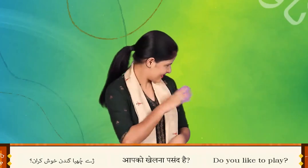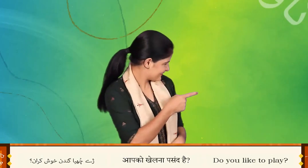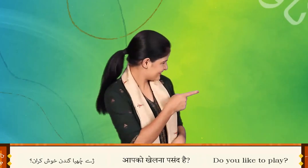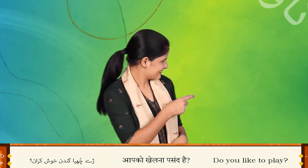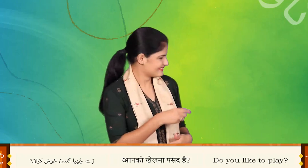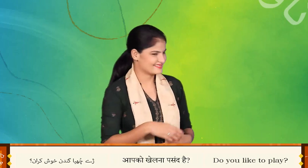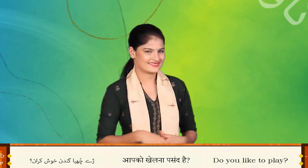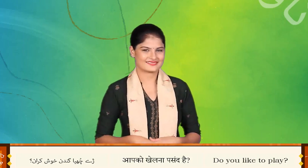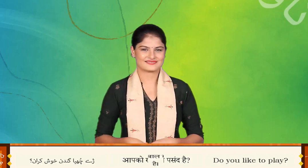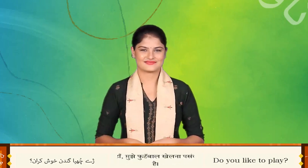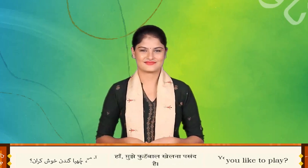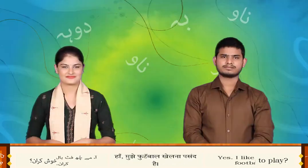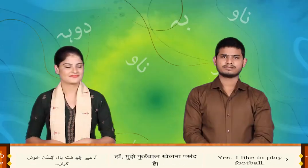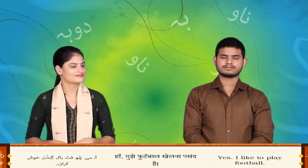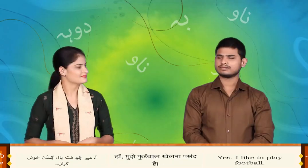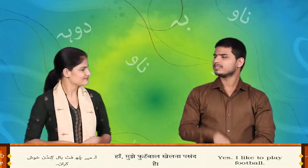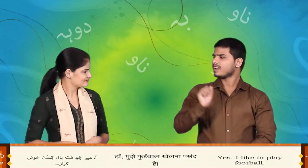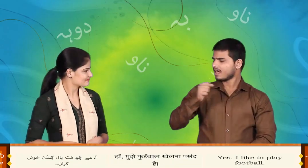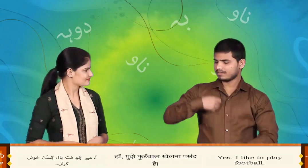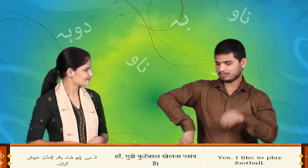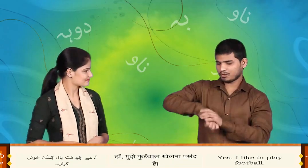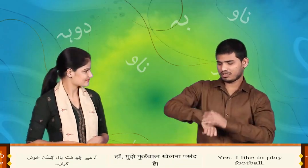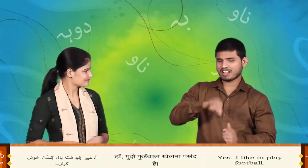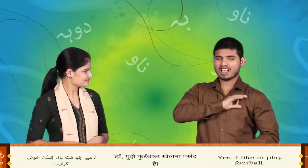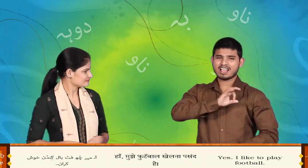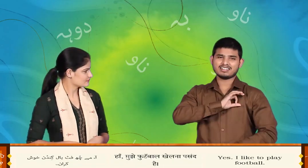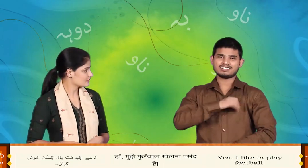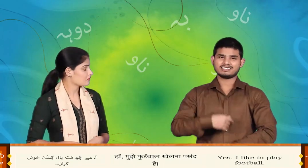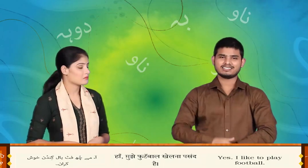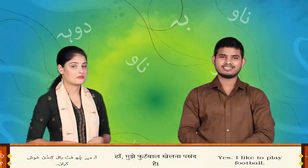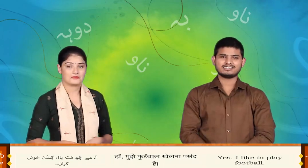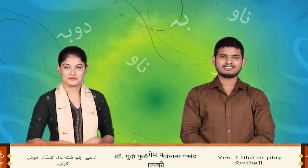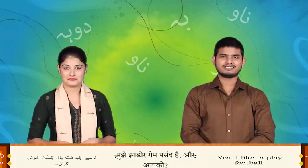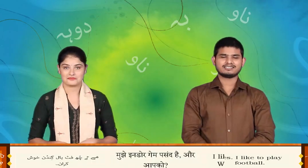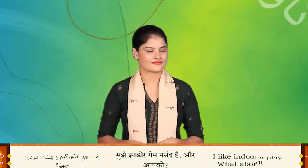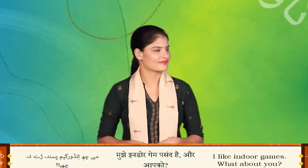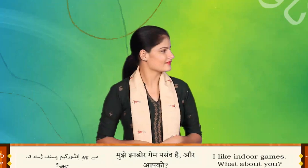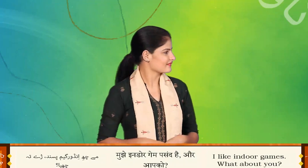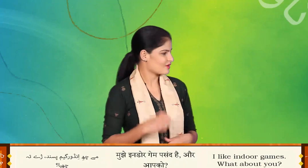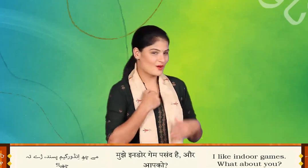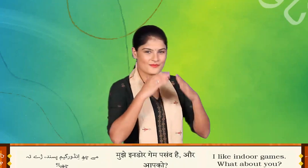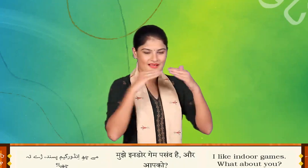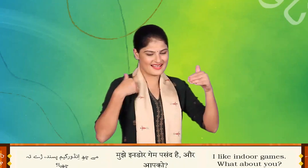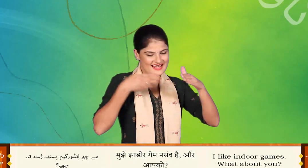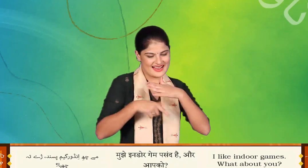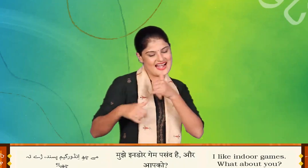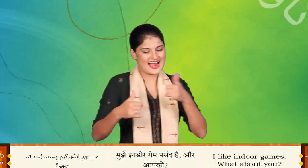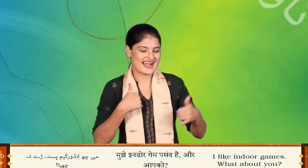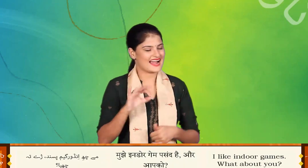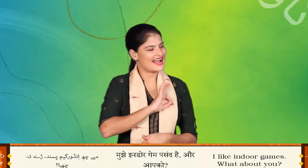खुष करान? आ, में चो फुटबॉल गिन्दून खुश्च करान में चो इंडोर गेम पसंद, चैते